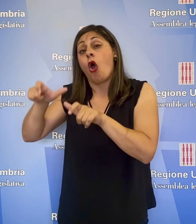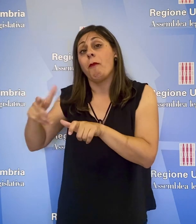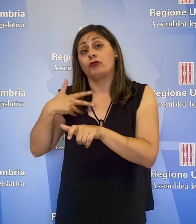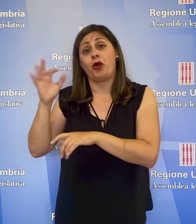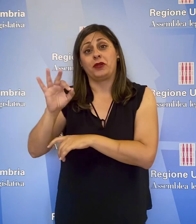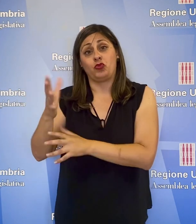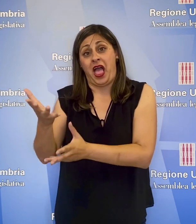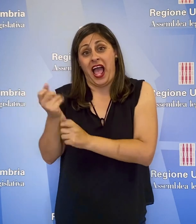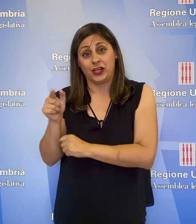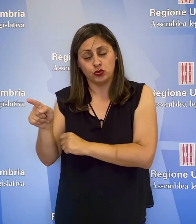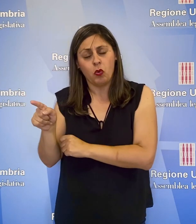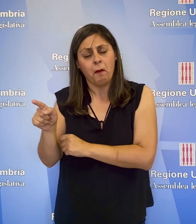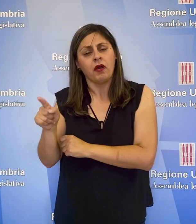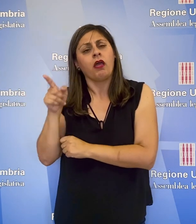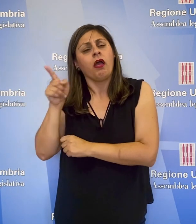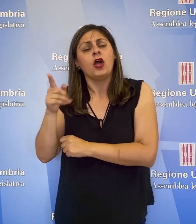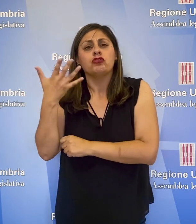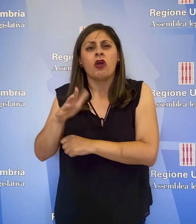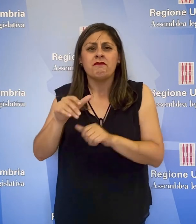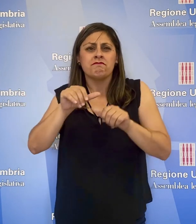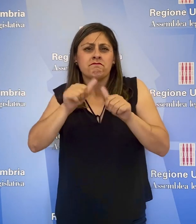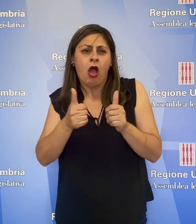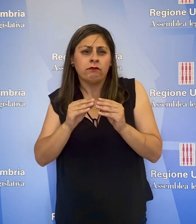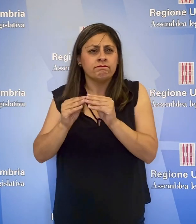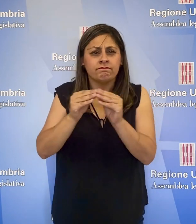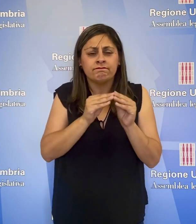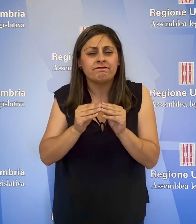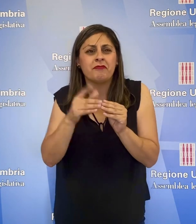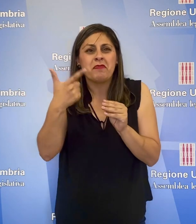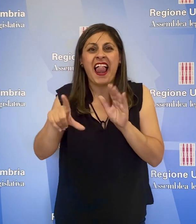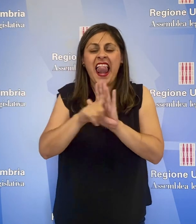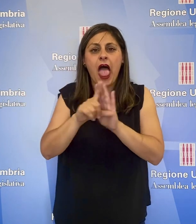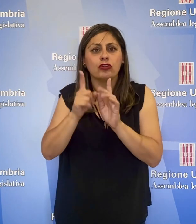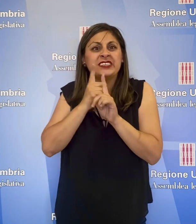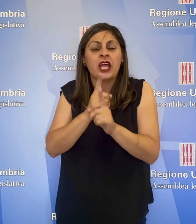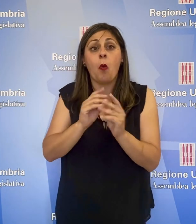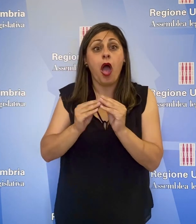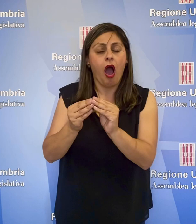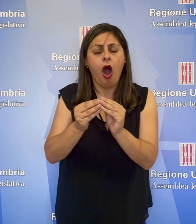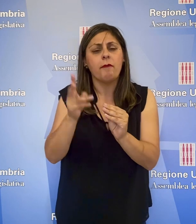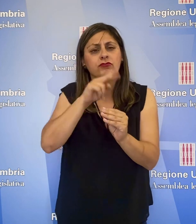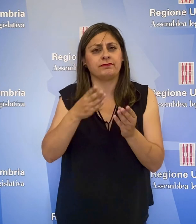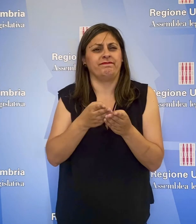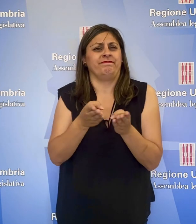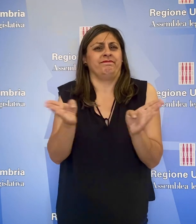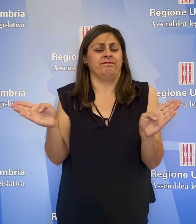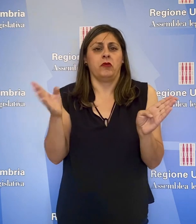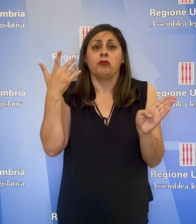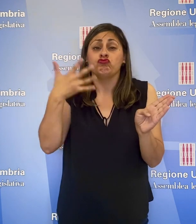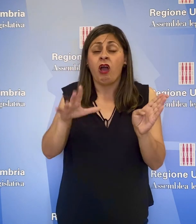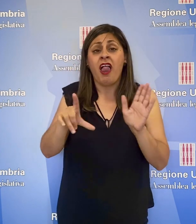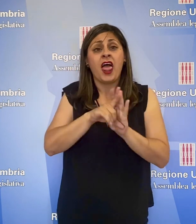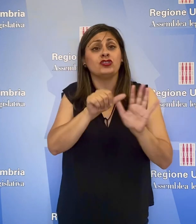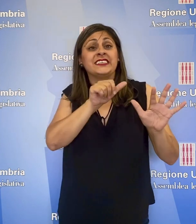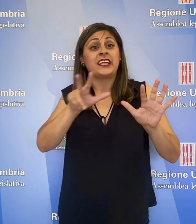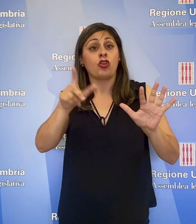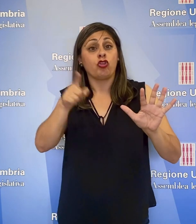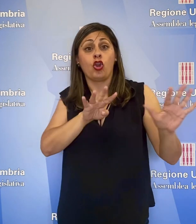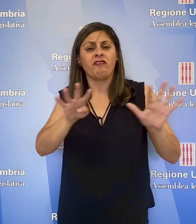una aliquota, è stata ampliata la gamma delle modalità di assolvimento dell'obbligo previsto dalla legge nazionale 68